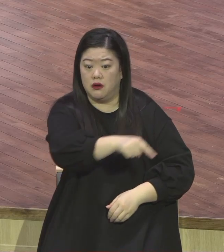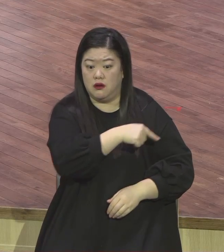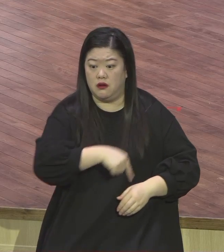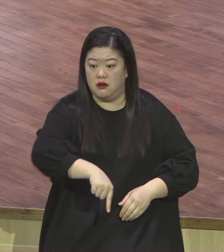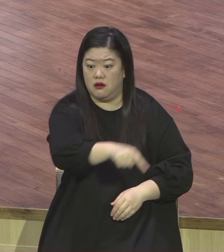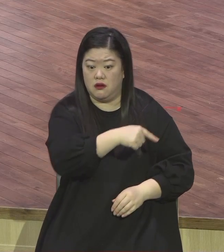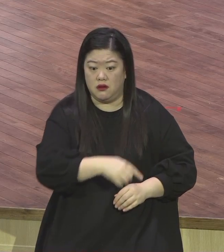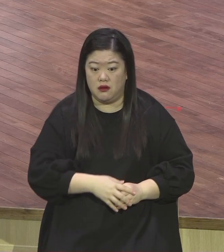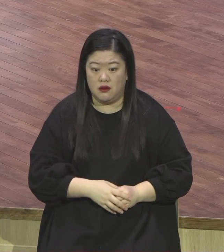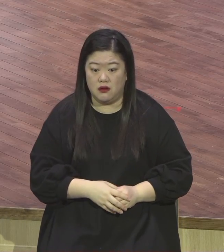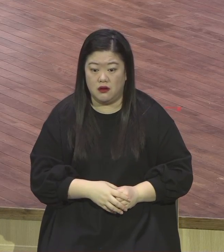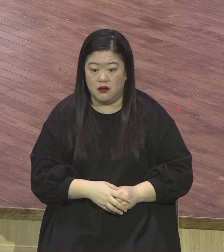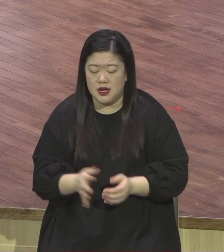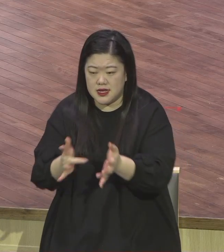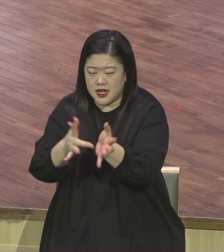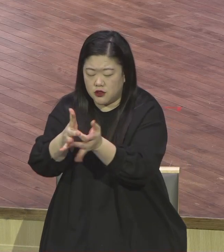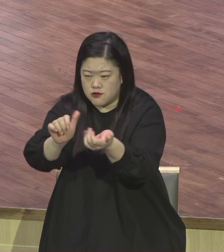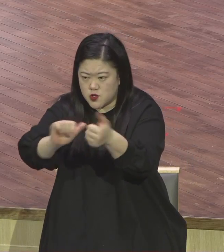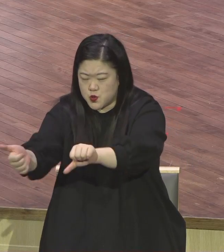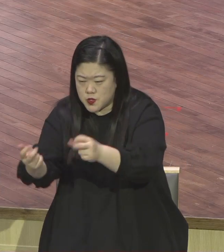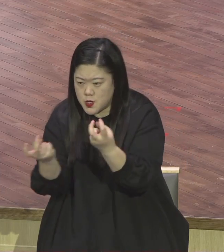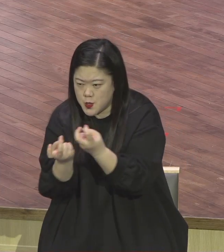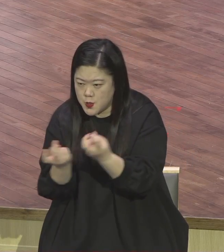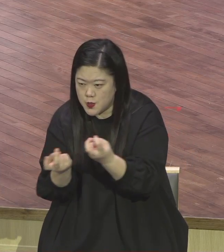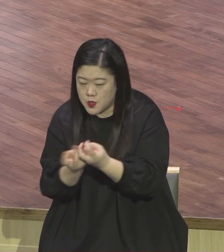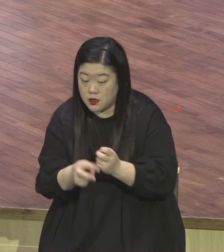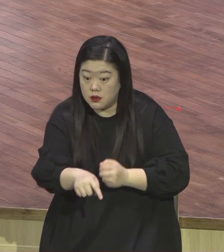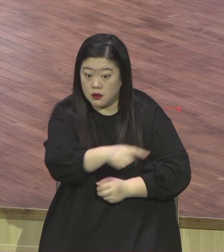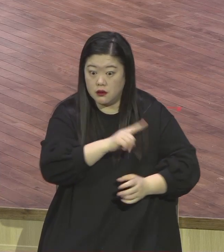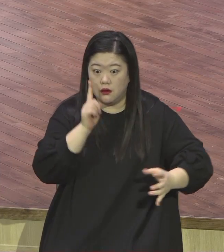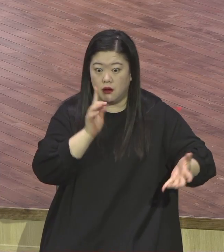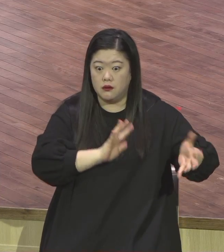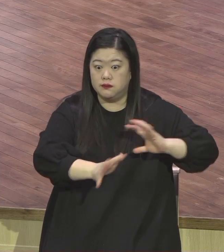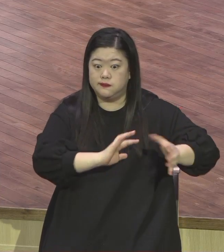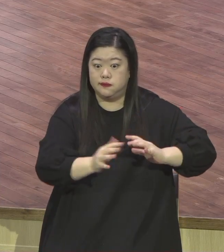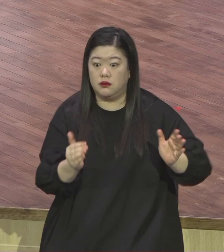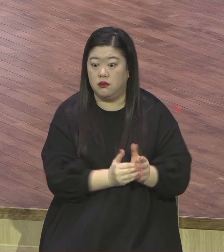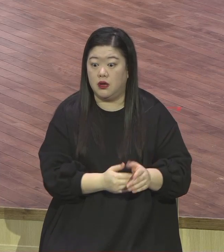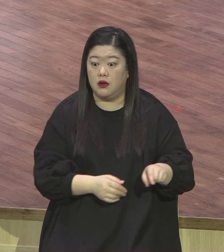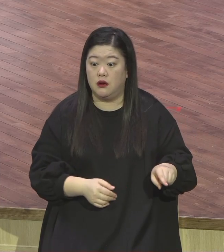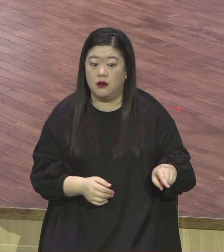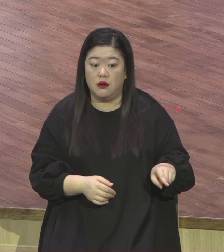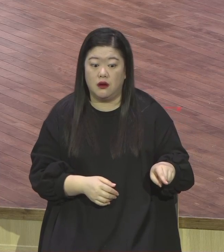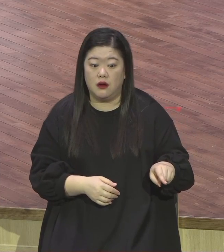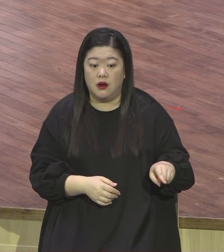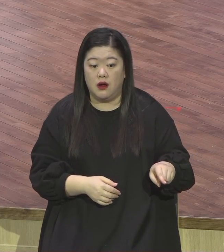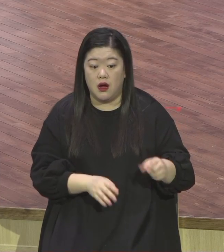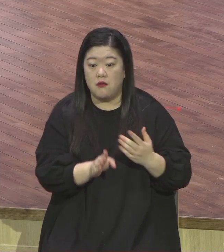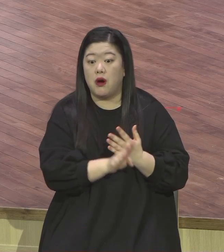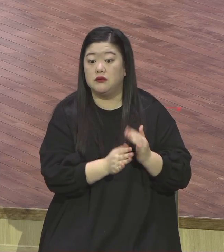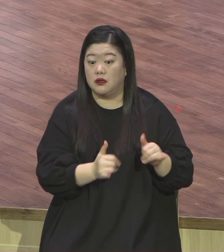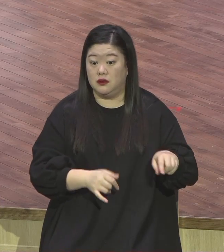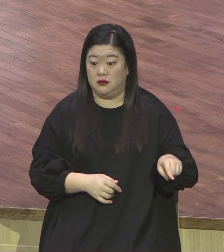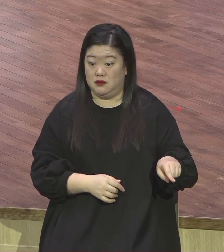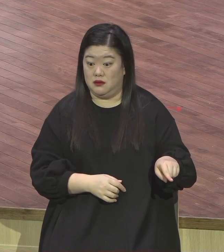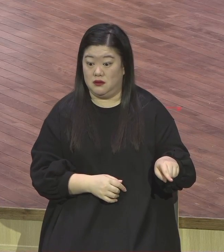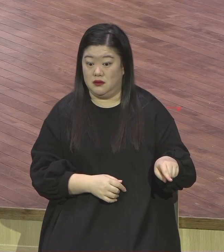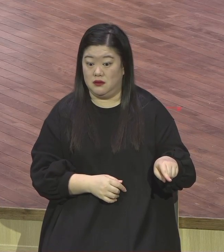몰고 가야 되는데 그들의 목적이 죽이는 거니까 그러던 중에 본문에 보니까 한 가지 꼬투리를